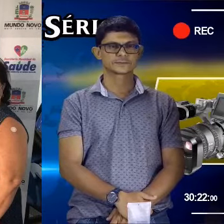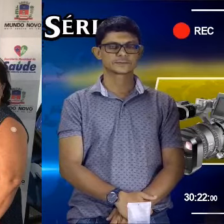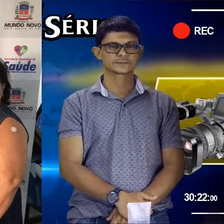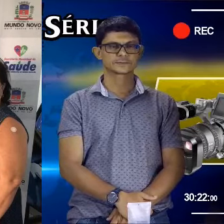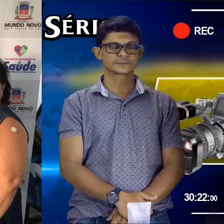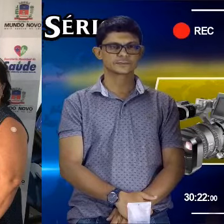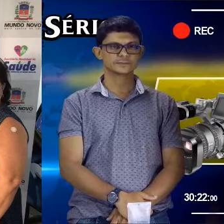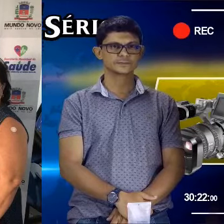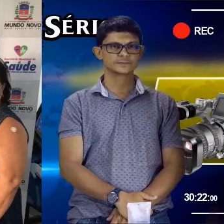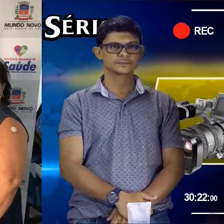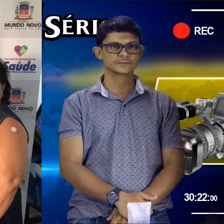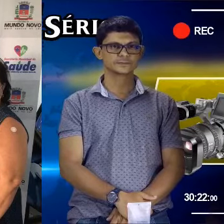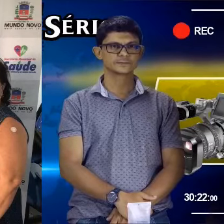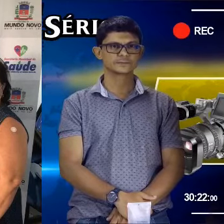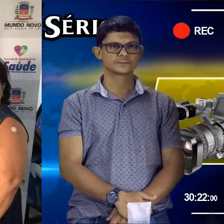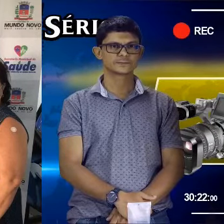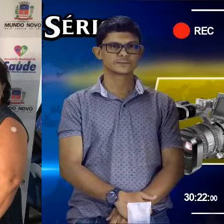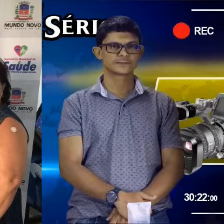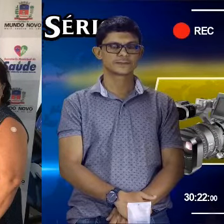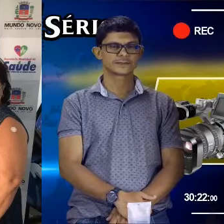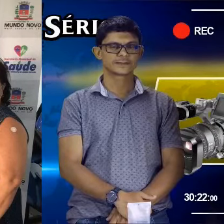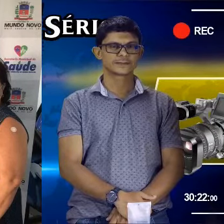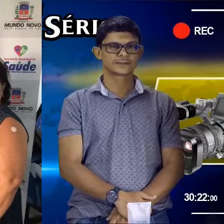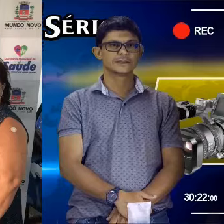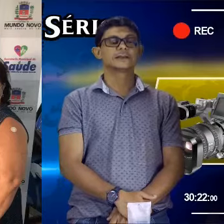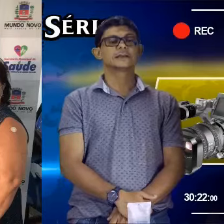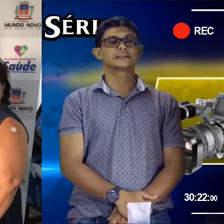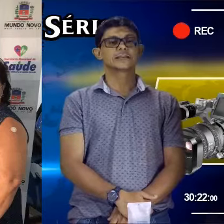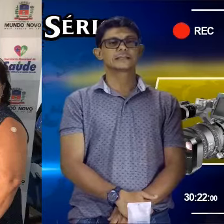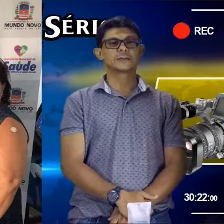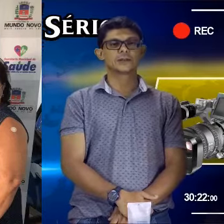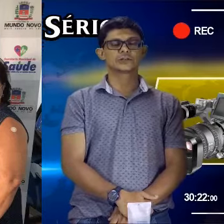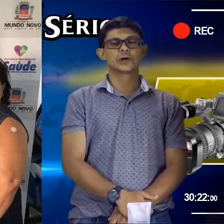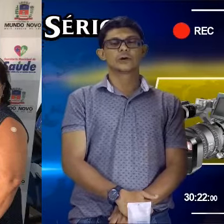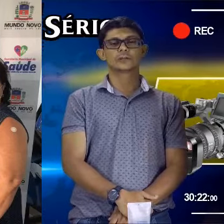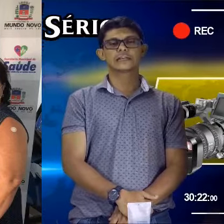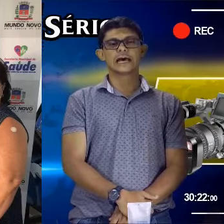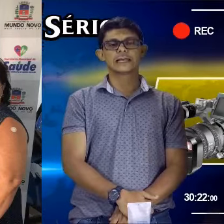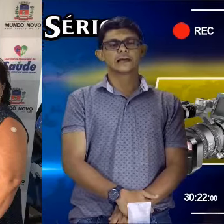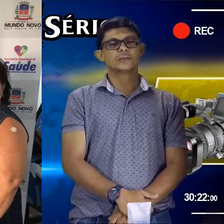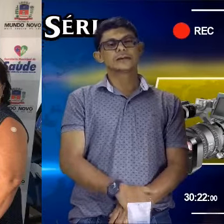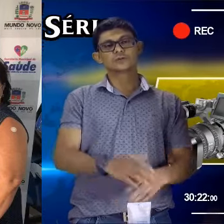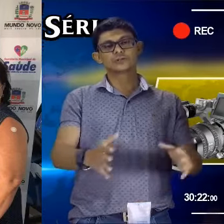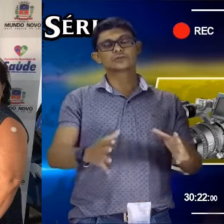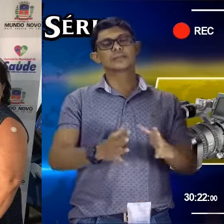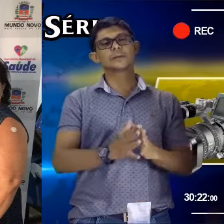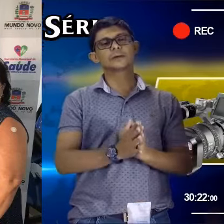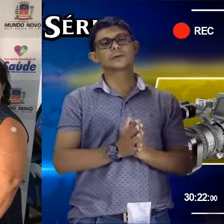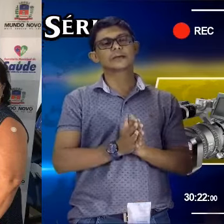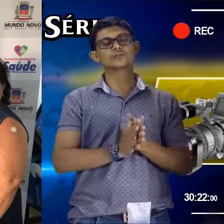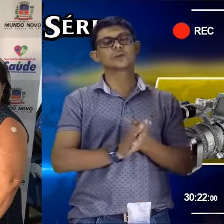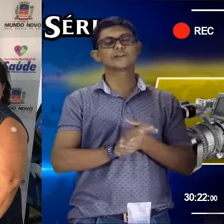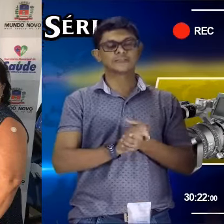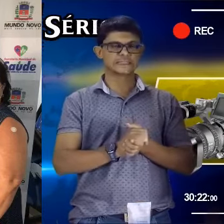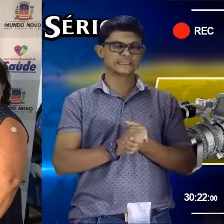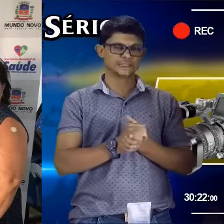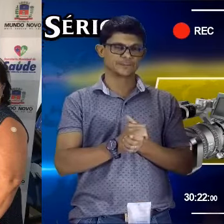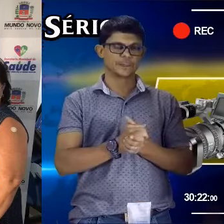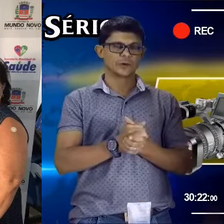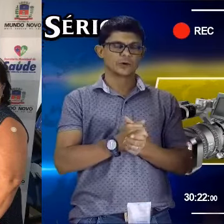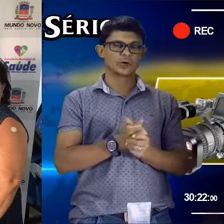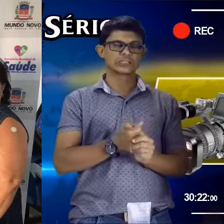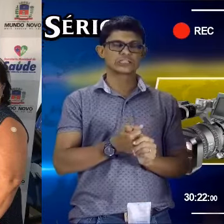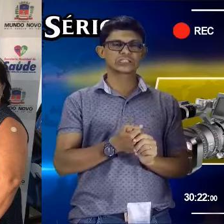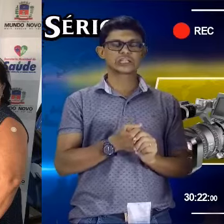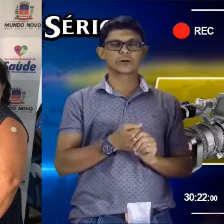chega e que seja a hora da vacina, né? Exatamente. Rosária, mas hoje o tema não é sobre a vacina.